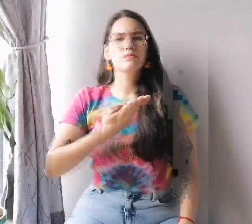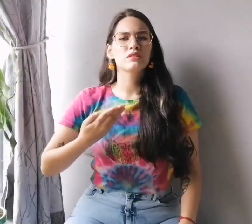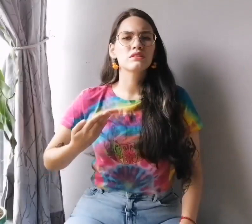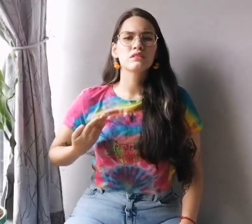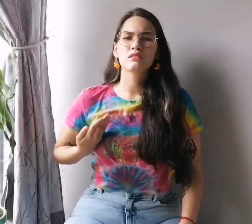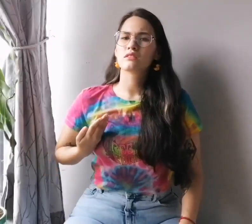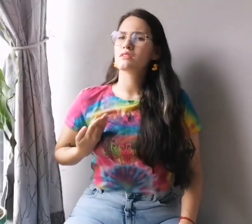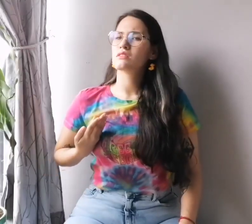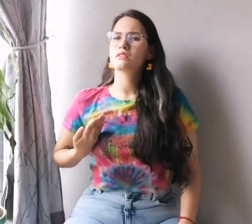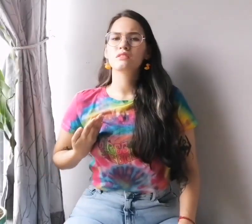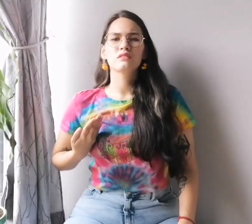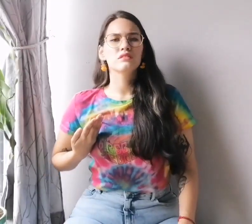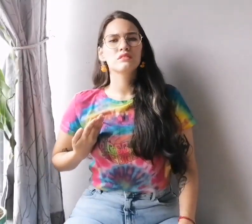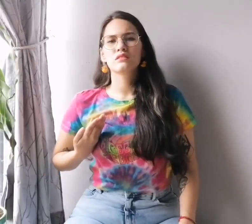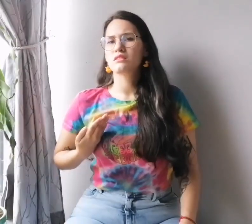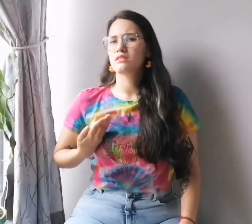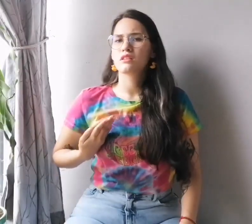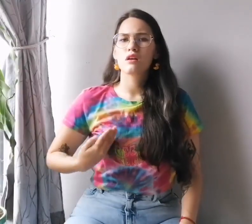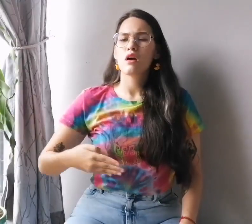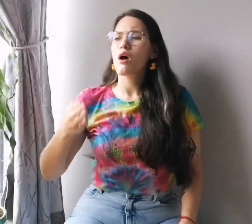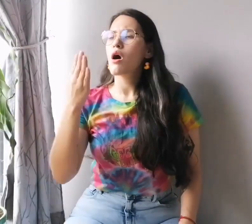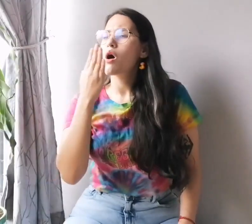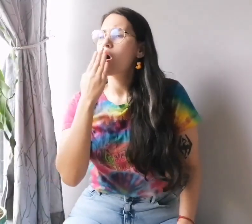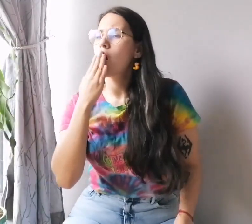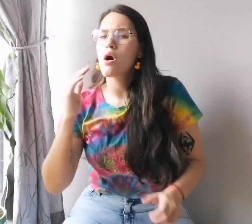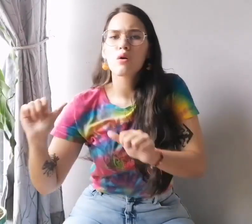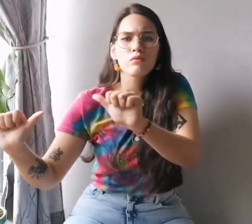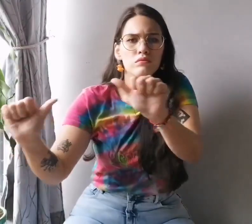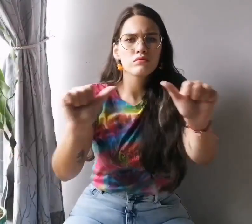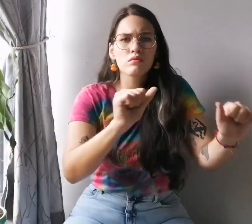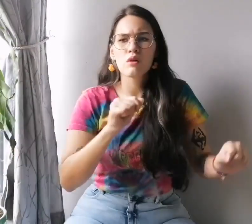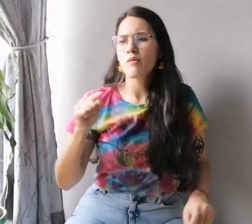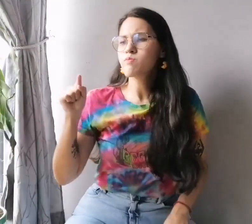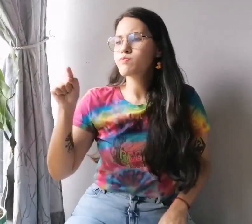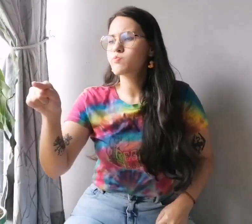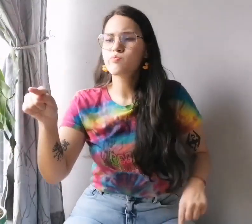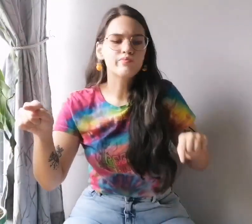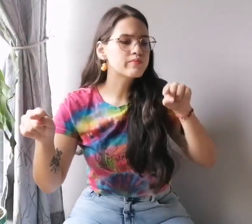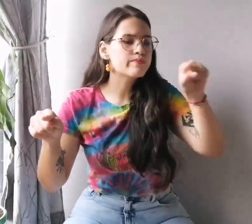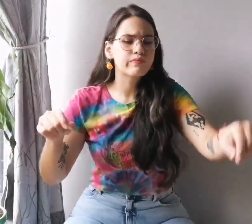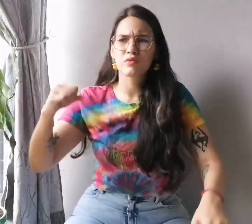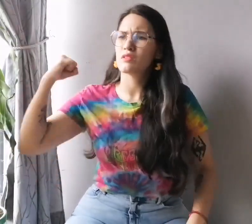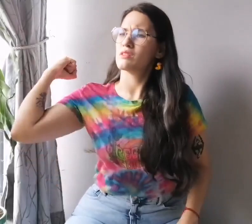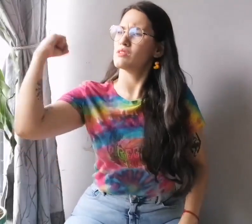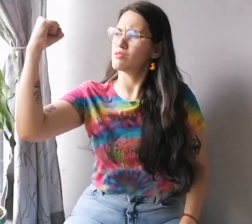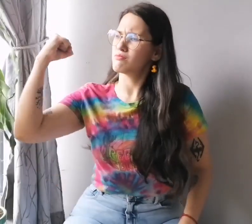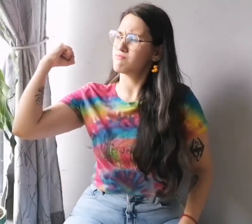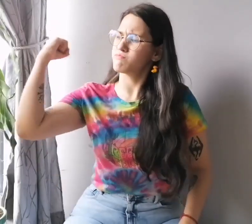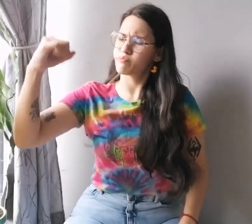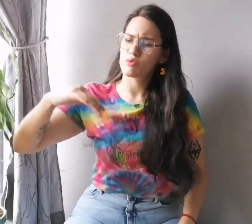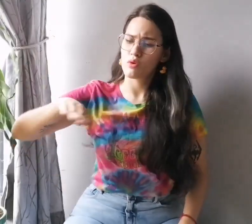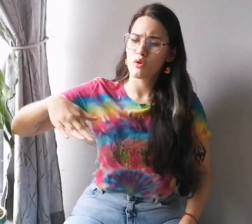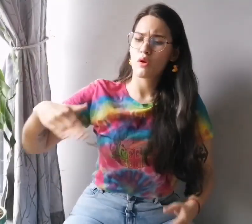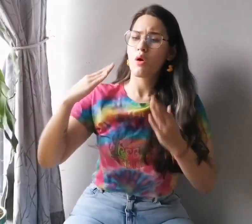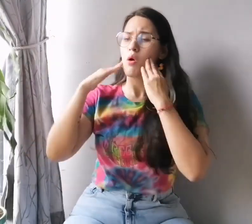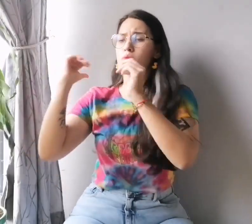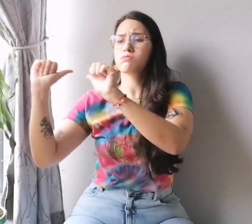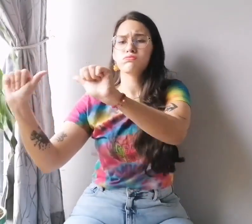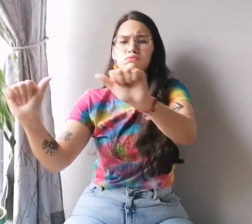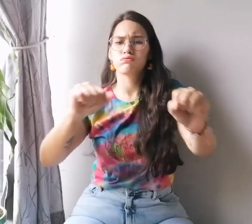presidente Por todas las nazas luchando en el Cauca Por todas las mujeres